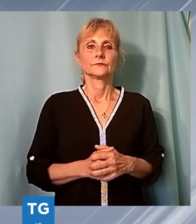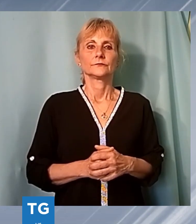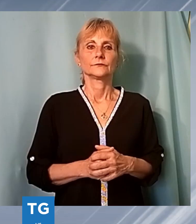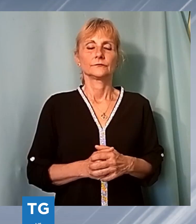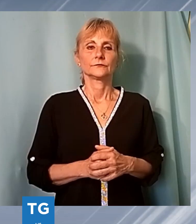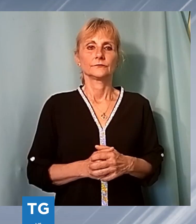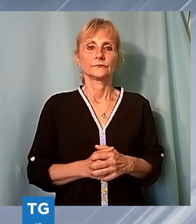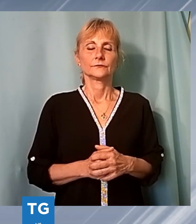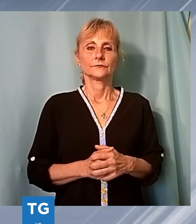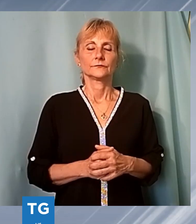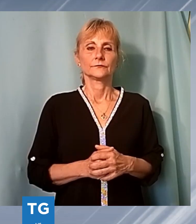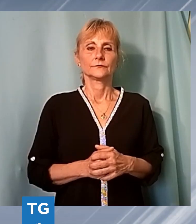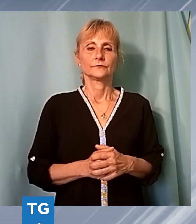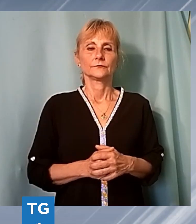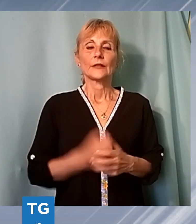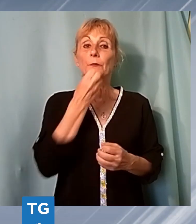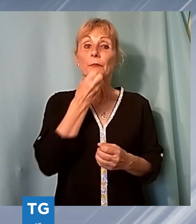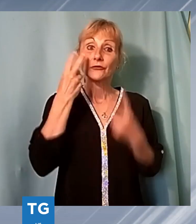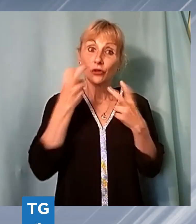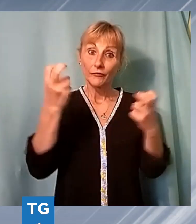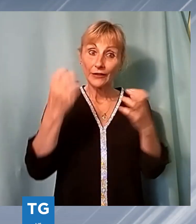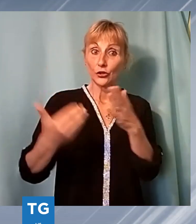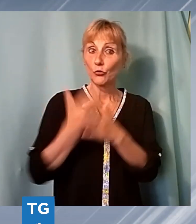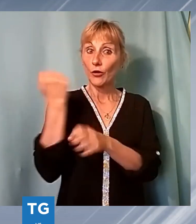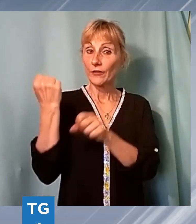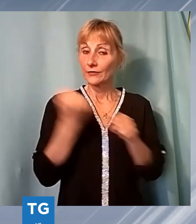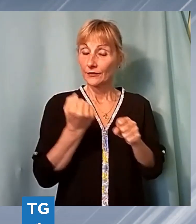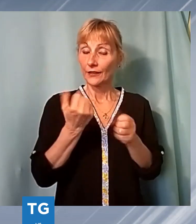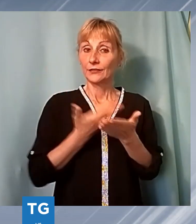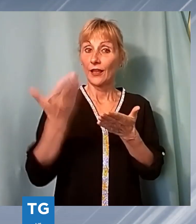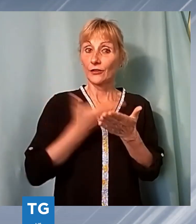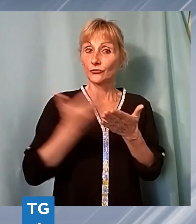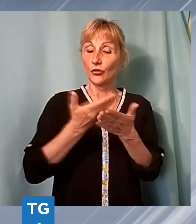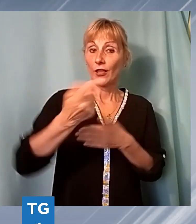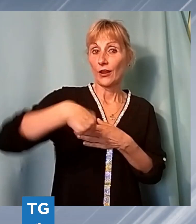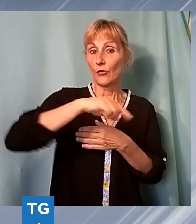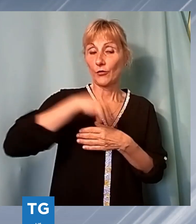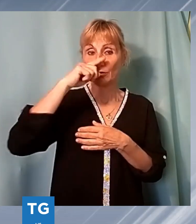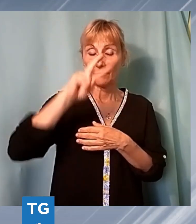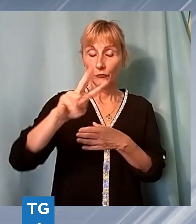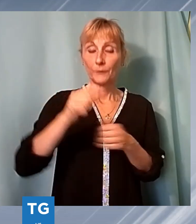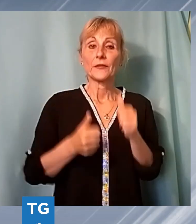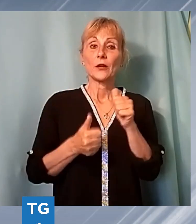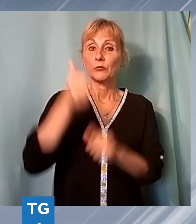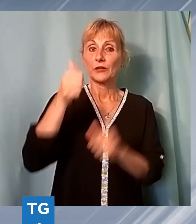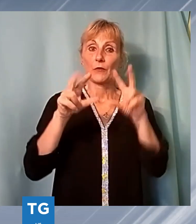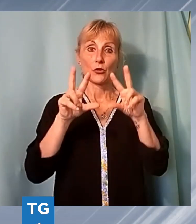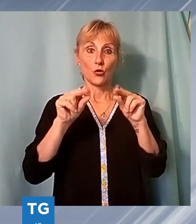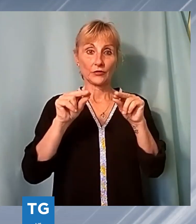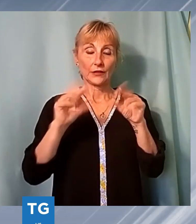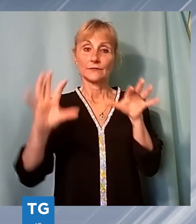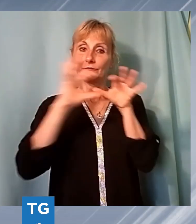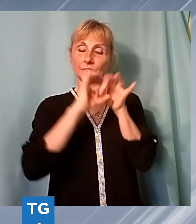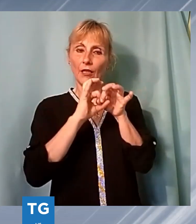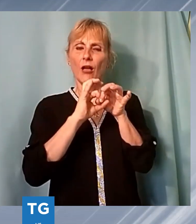Ben trovati la nuova edizione del TG Noi. In apertura le notizie legate alla mala sanità, i